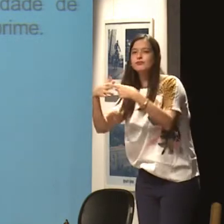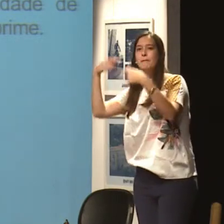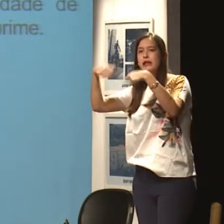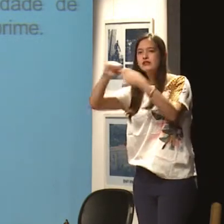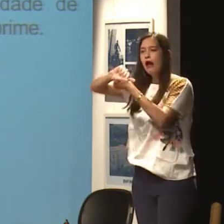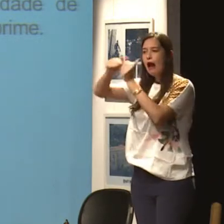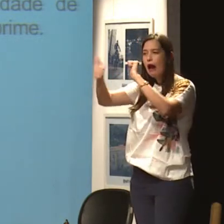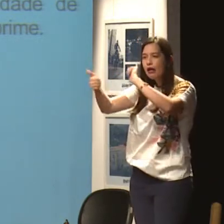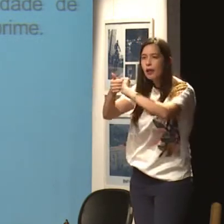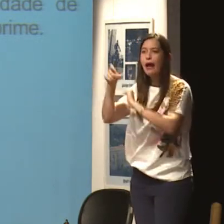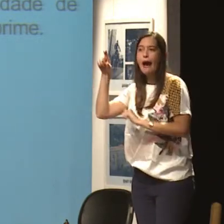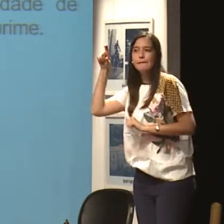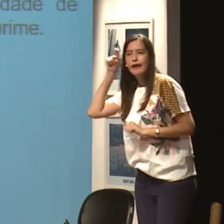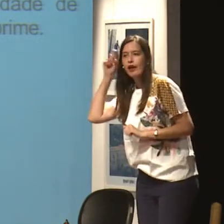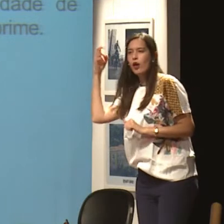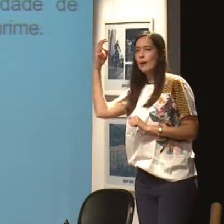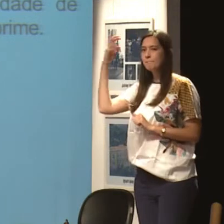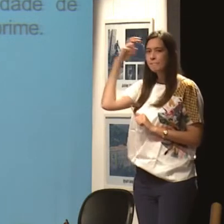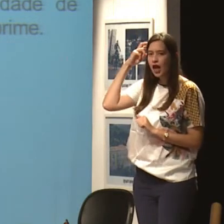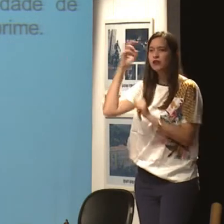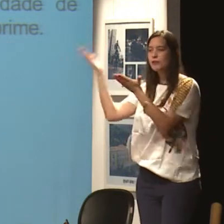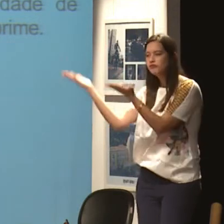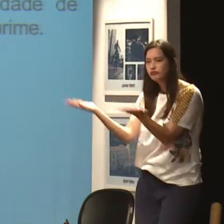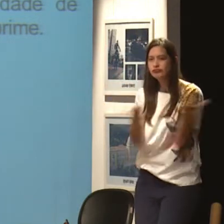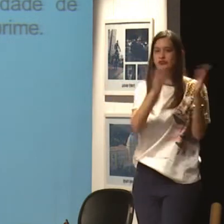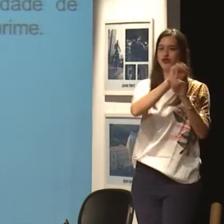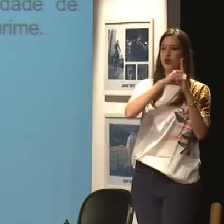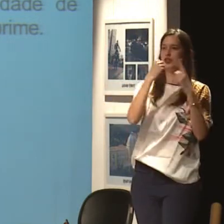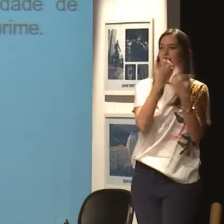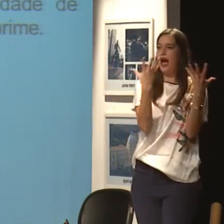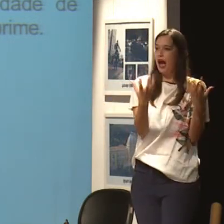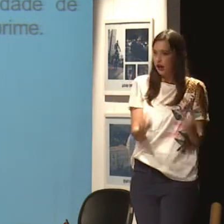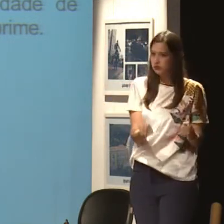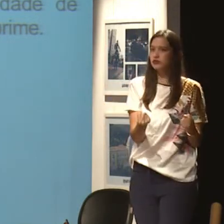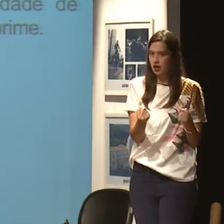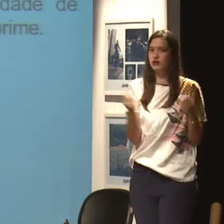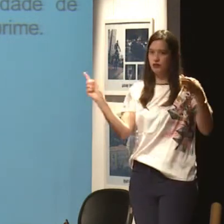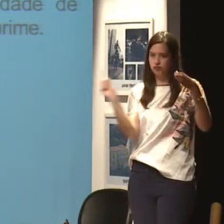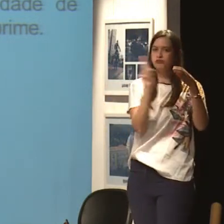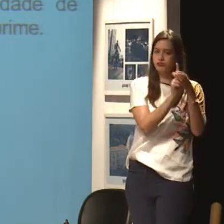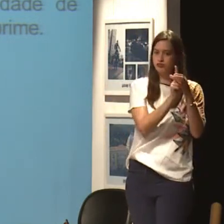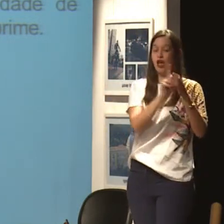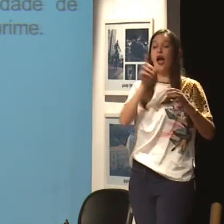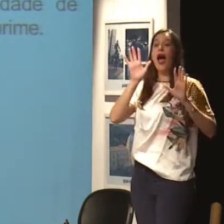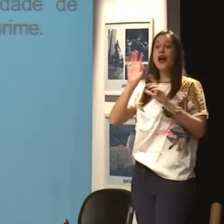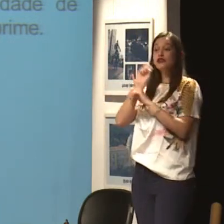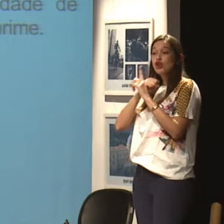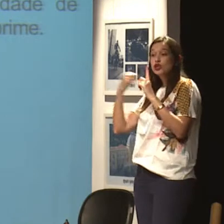Onde falam que as pessoas pensam que precisa ser consertada, né, precisam de usar um aparelho para serem aceitas